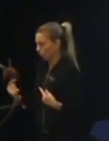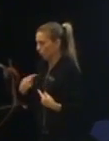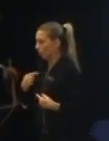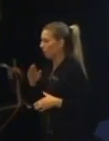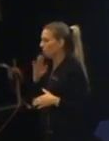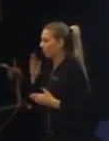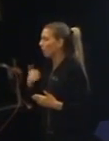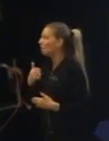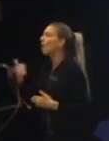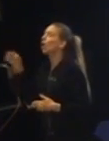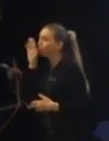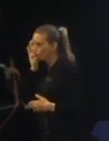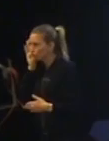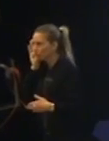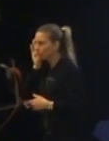behöver inte, jag kan bara lyssna.